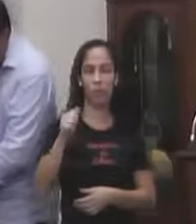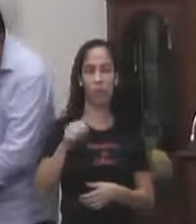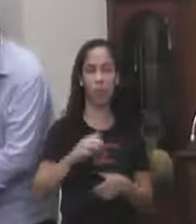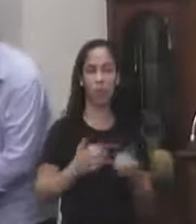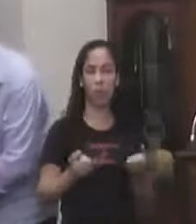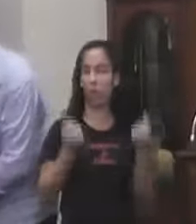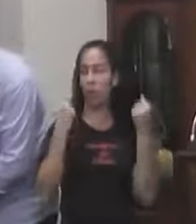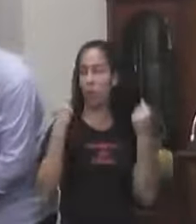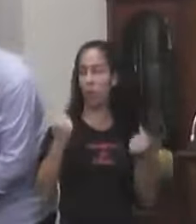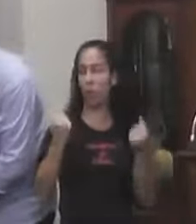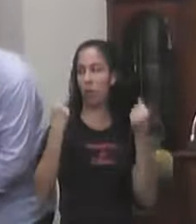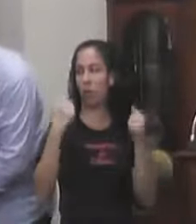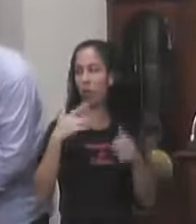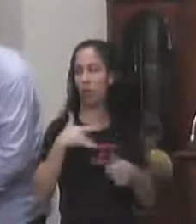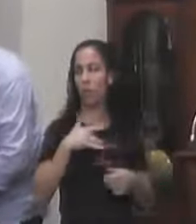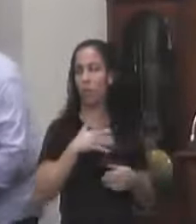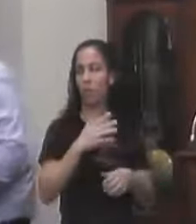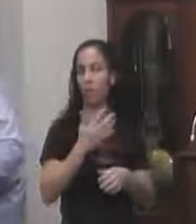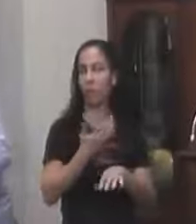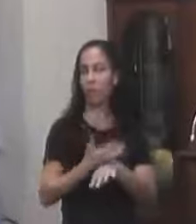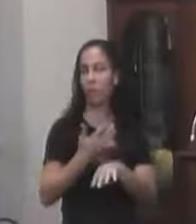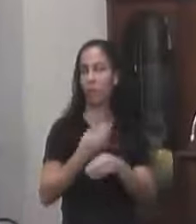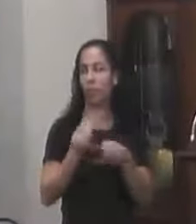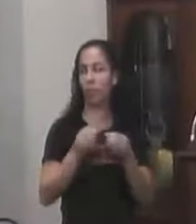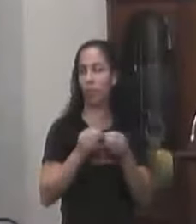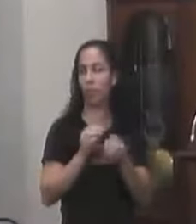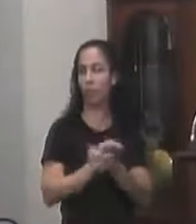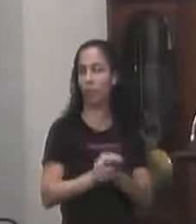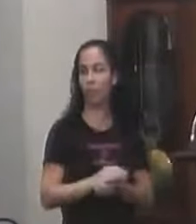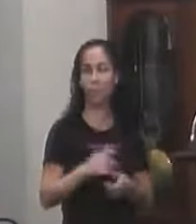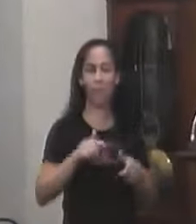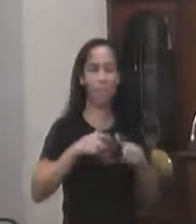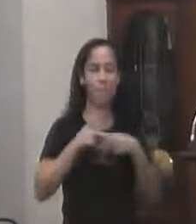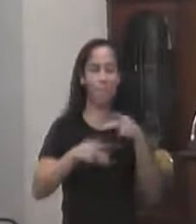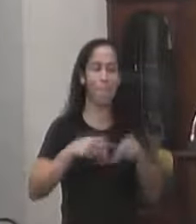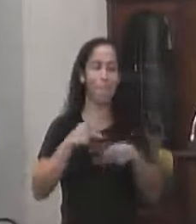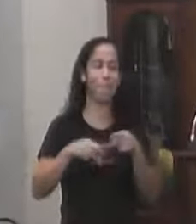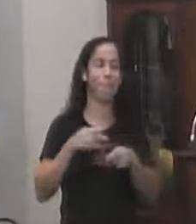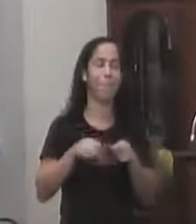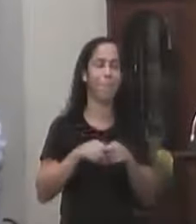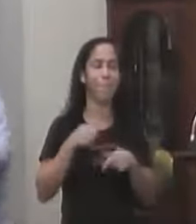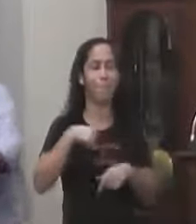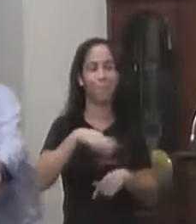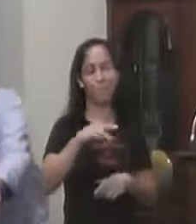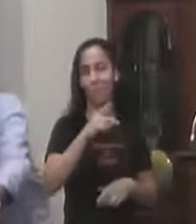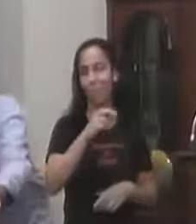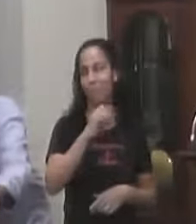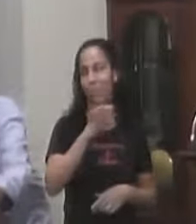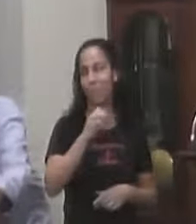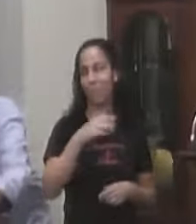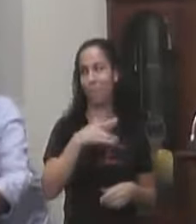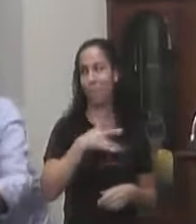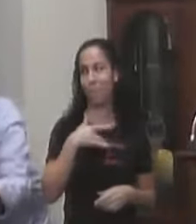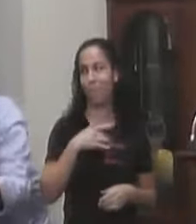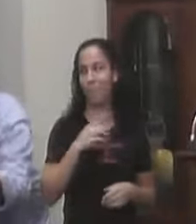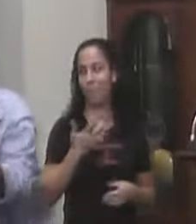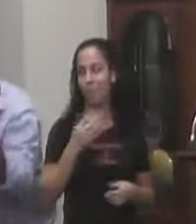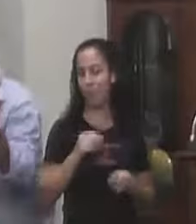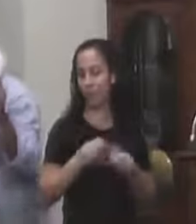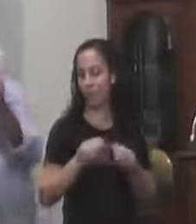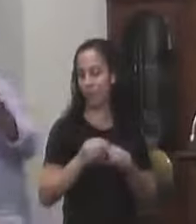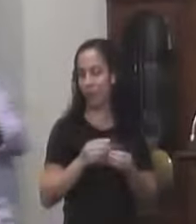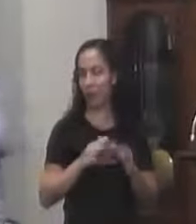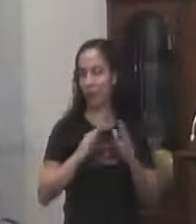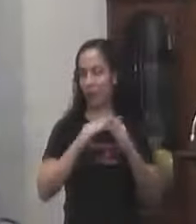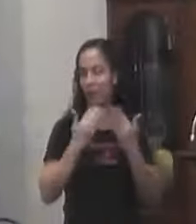vai funcionar Em pleno vapor É isso Que a população Ela quer ir no posto De saúde E ser atendida Ela quer